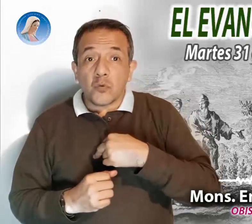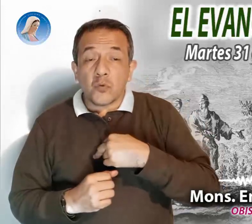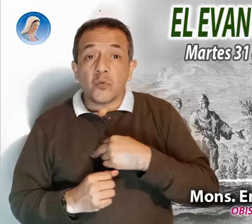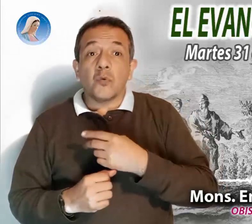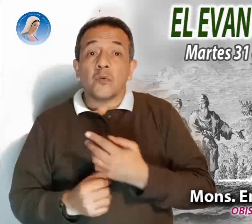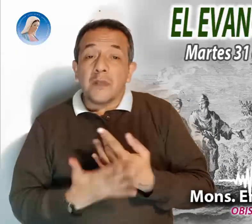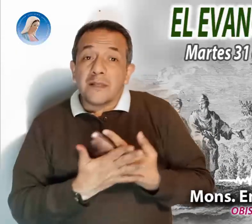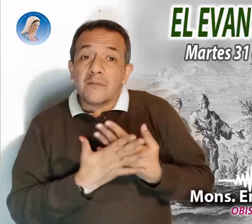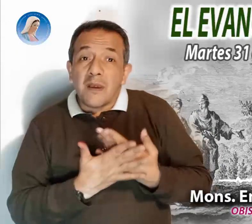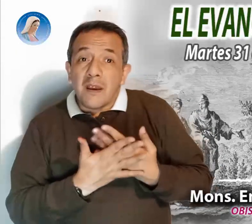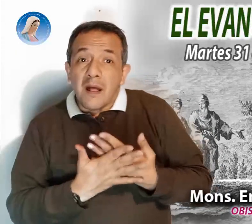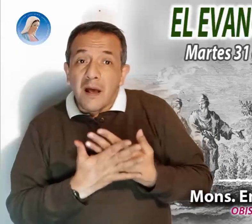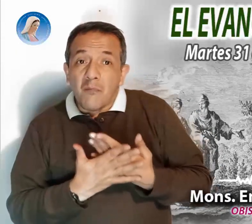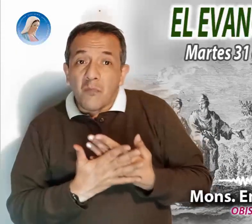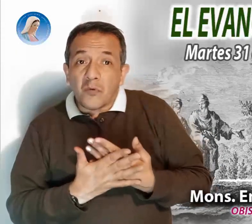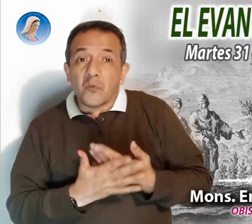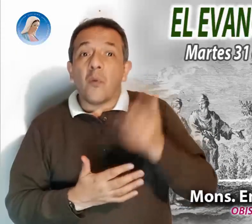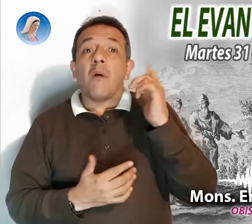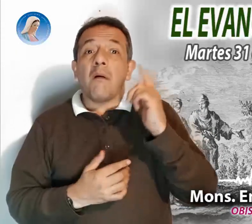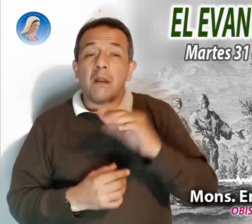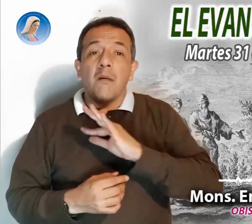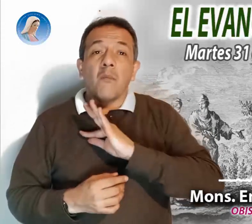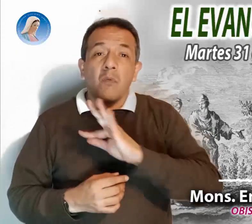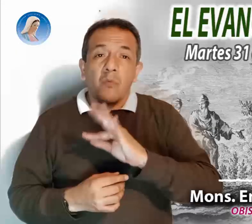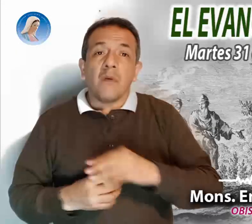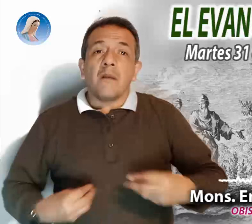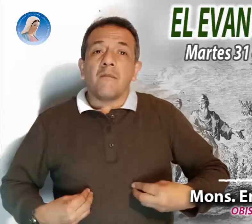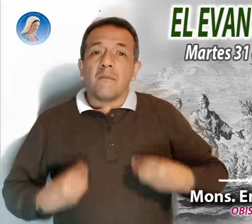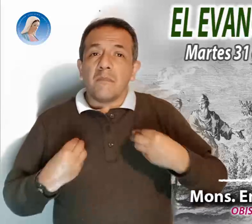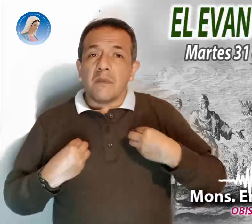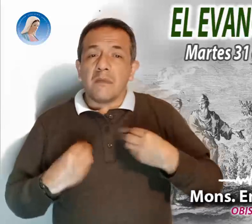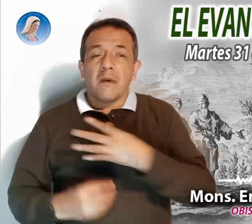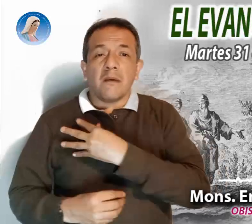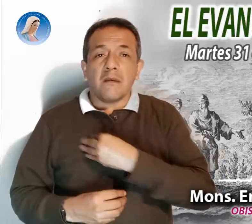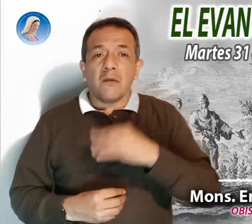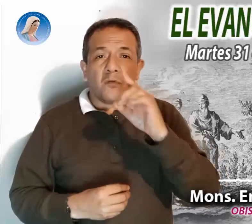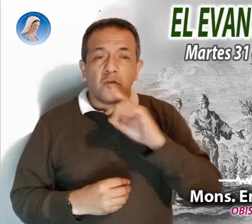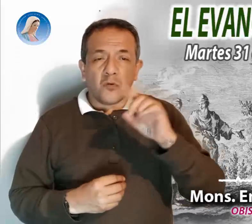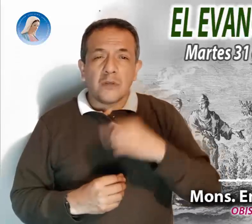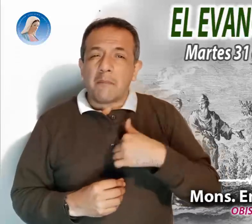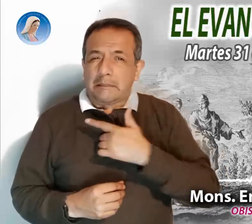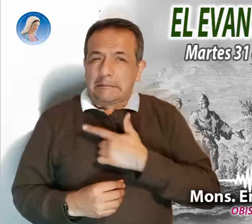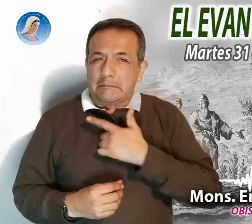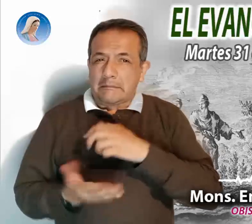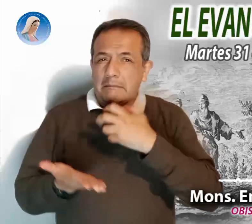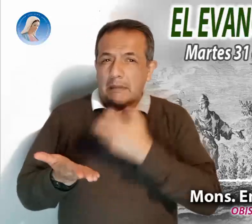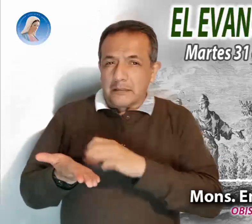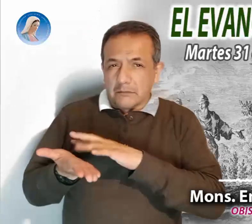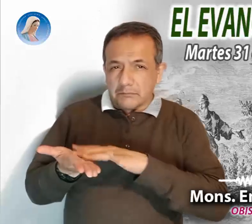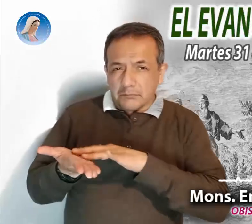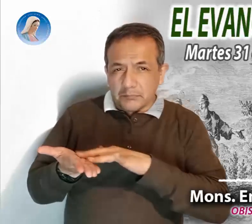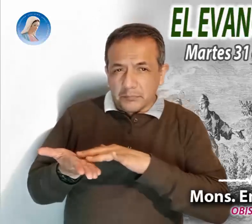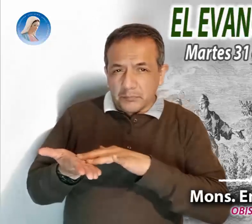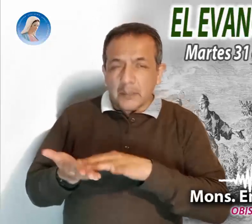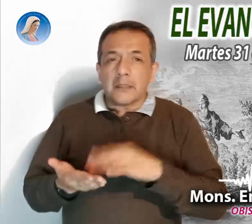esperanza y que vivamos como verdaderos hijos de Dios. Me gusta esta forma de hablar de Pablo, que